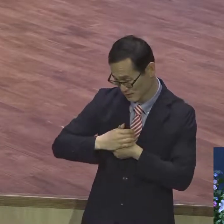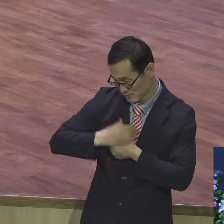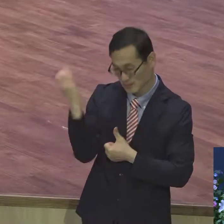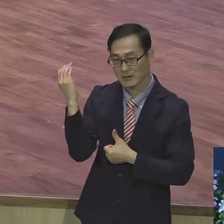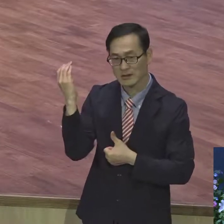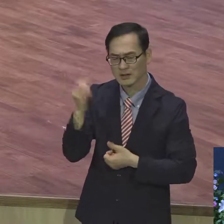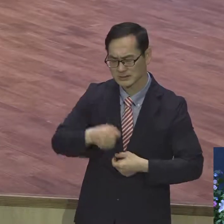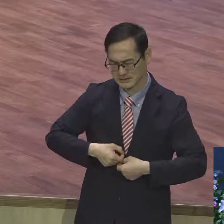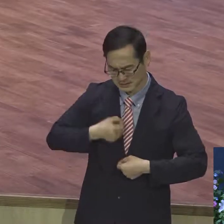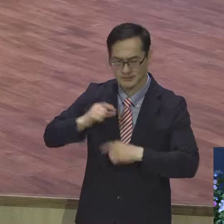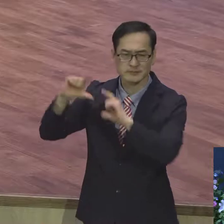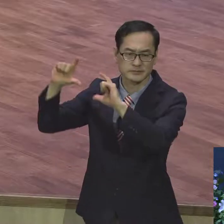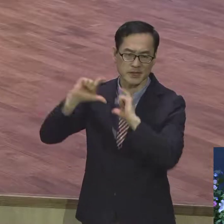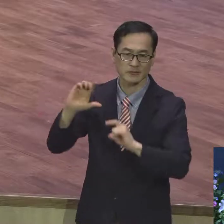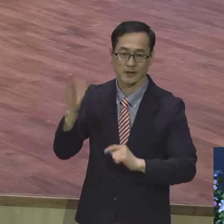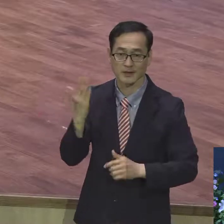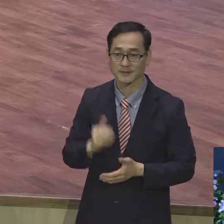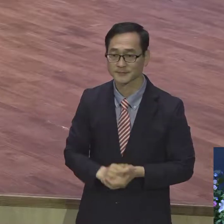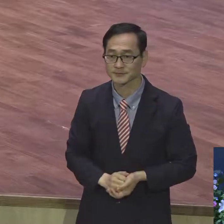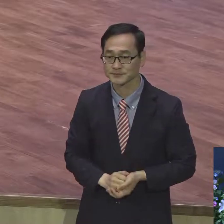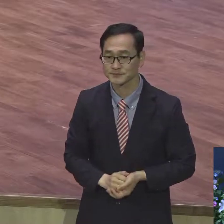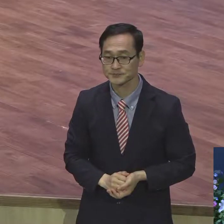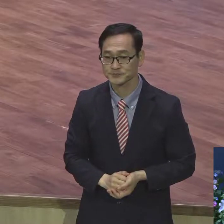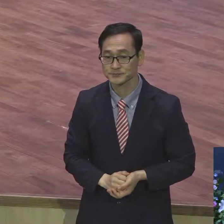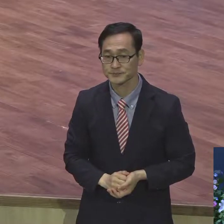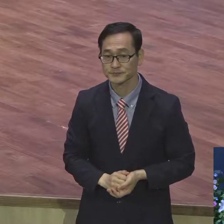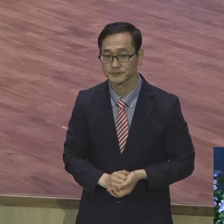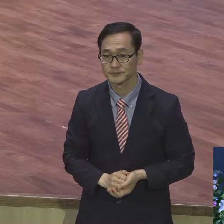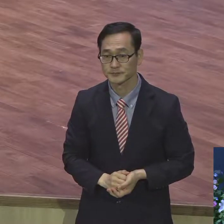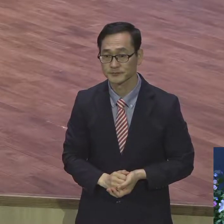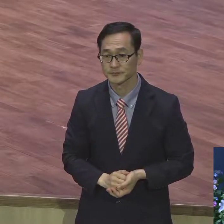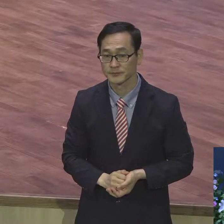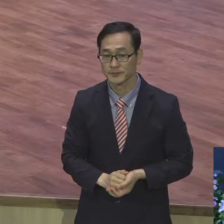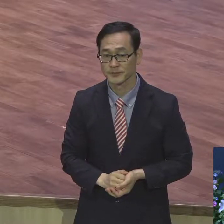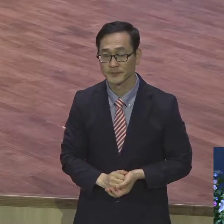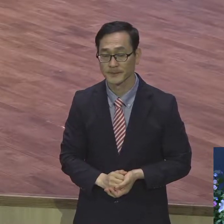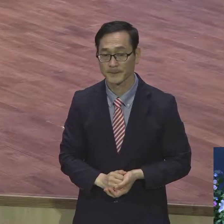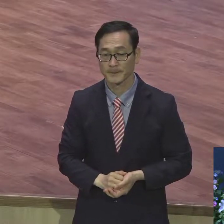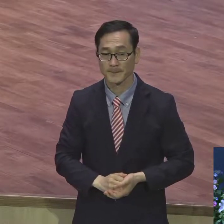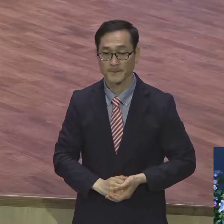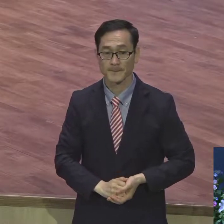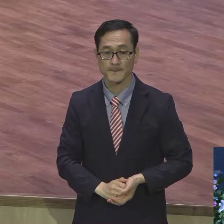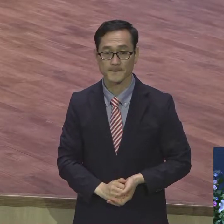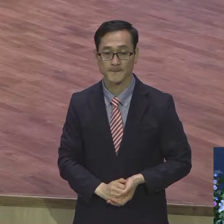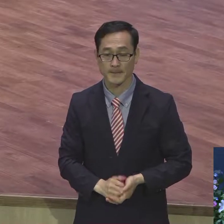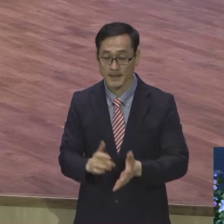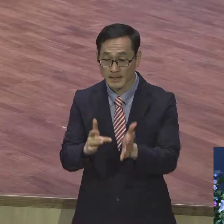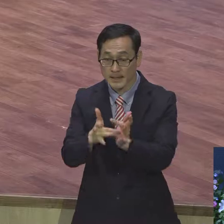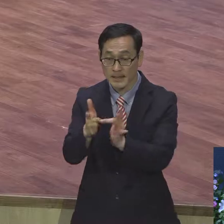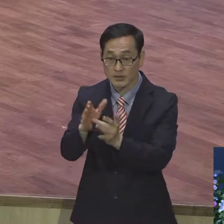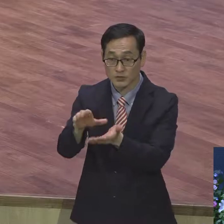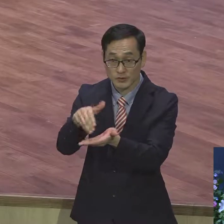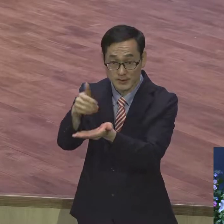예수 그리스도의 피로 내가 어렵게 되었다. 그냥 어렵게 된 게 아니 예수 그리스도를